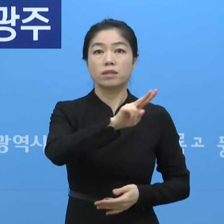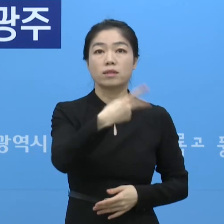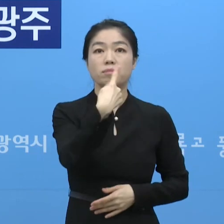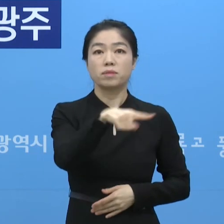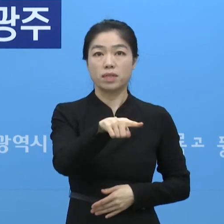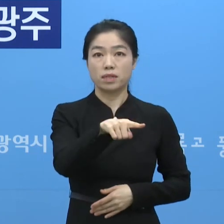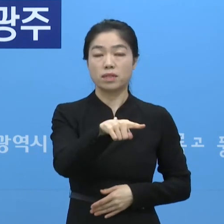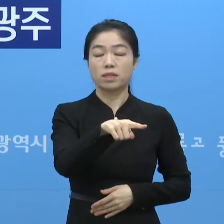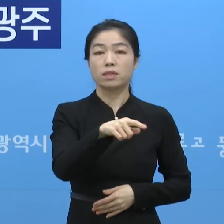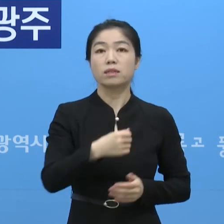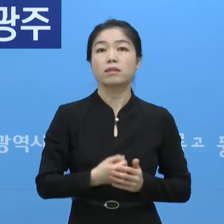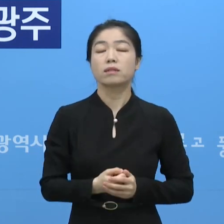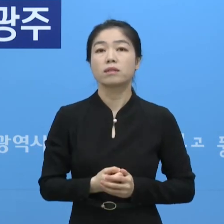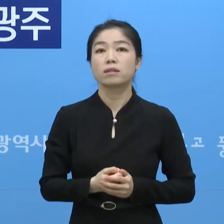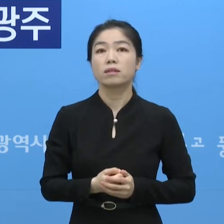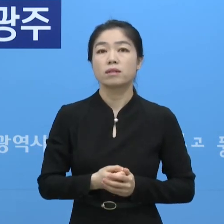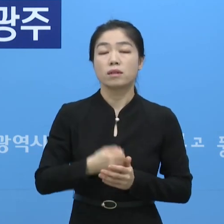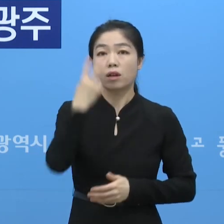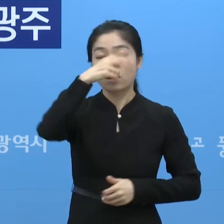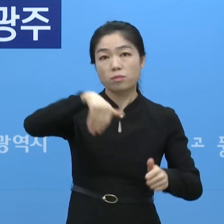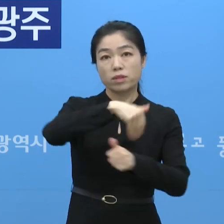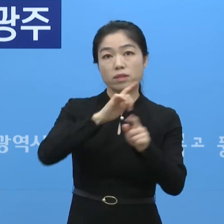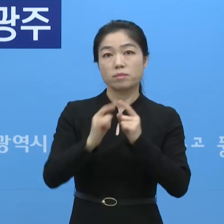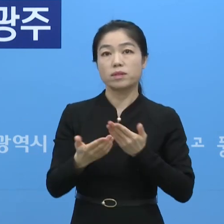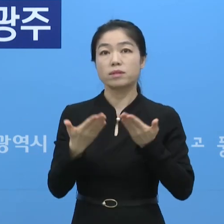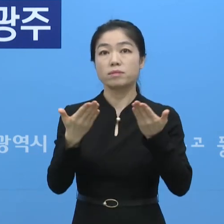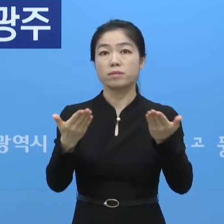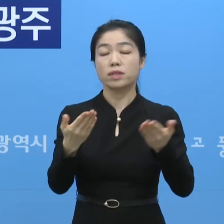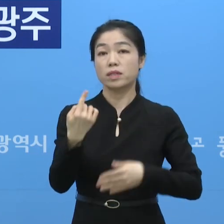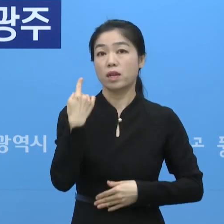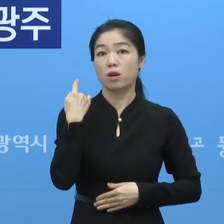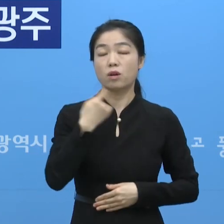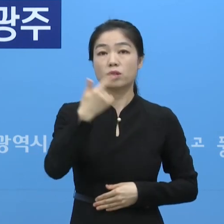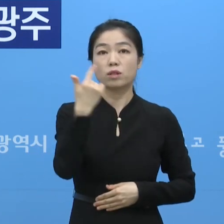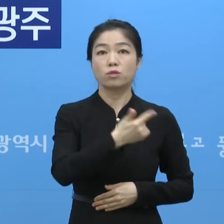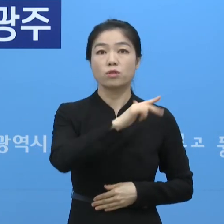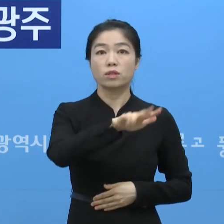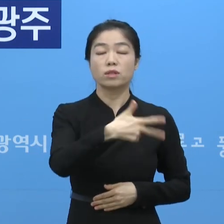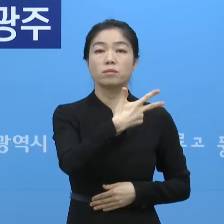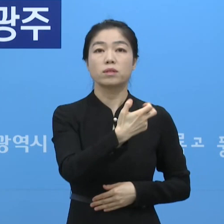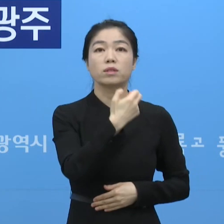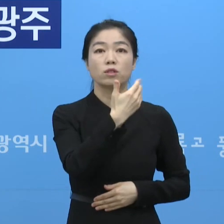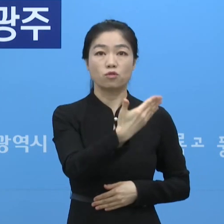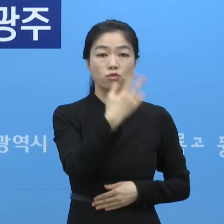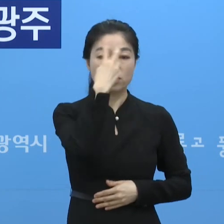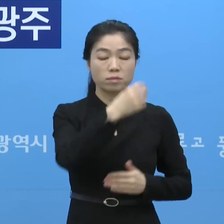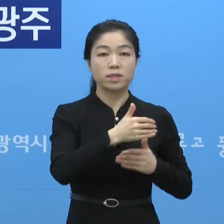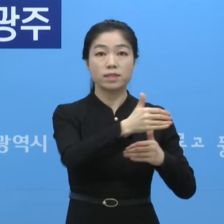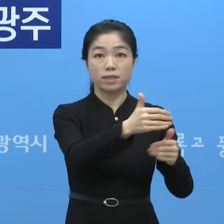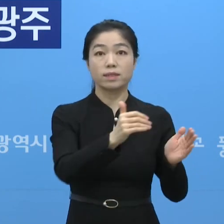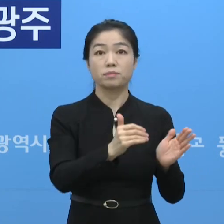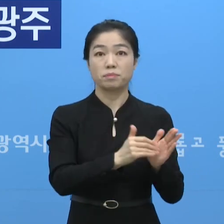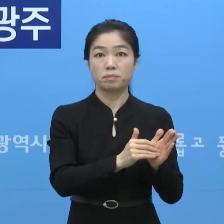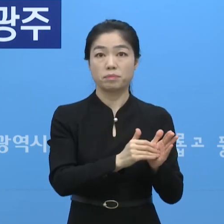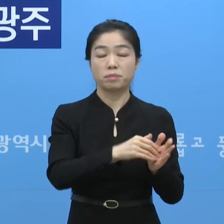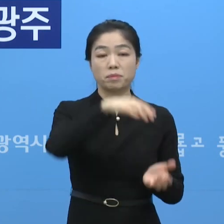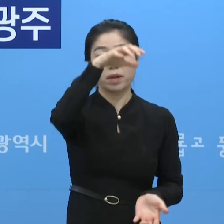,201명이 되겠습니다. 검사 현황입니다. 전일 검사는 6,779건 진행했습니다.